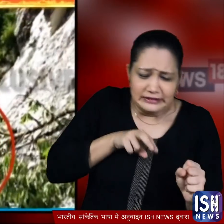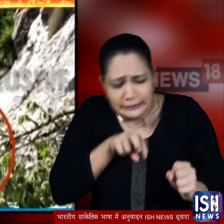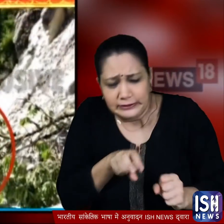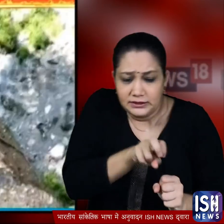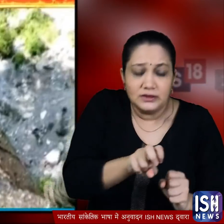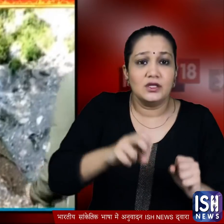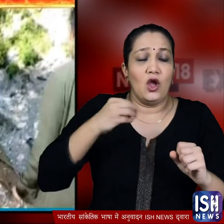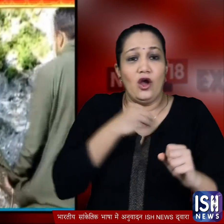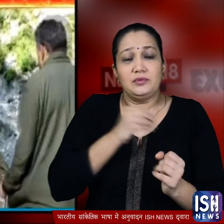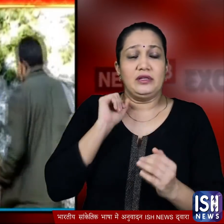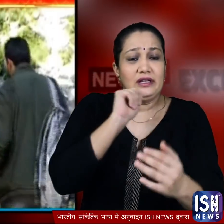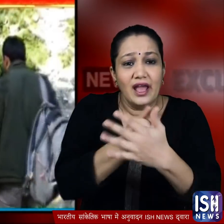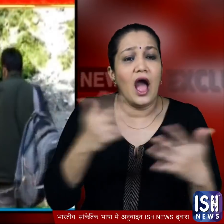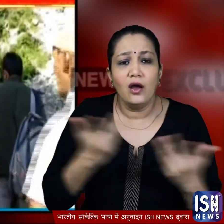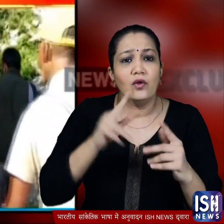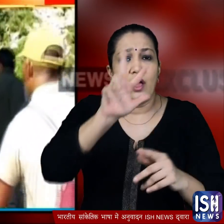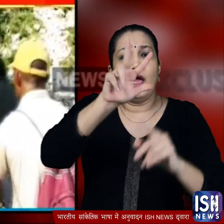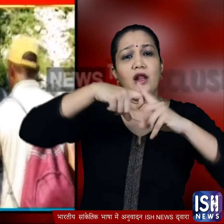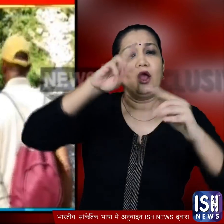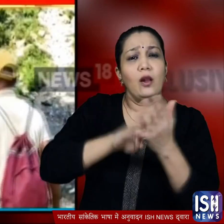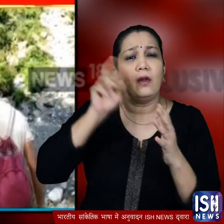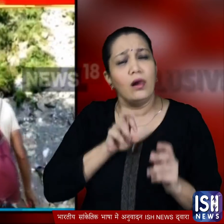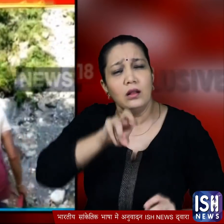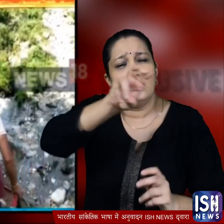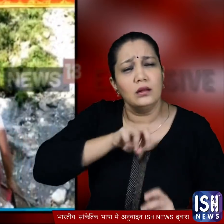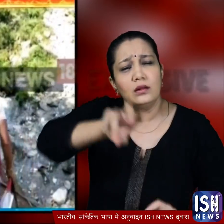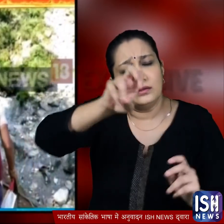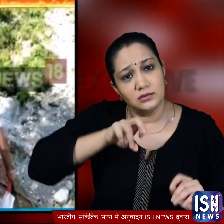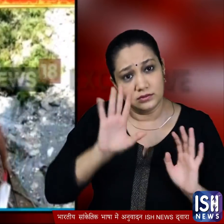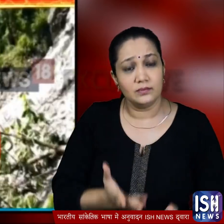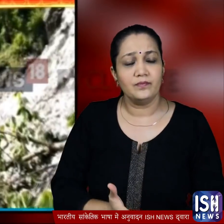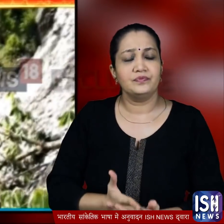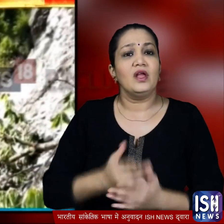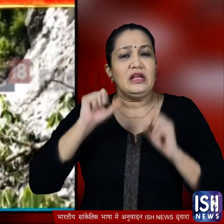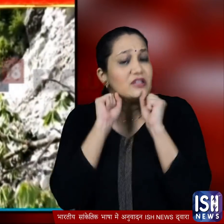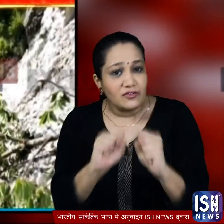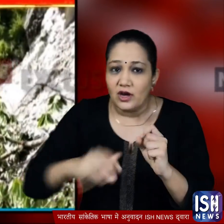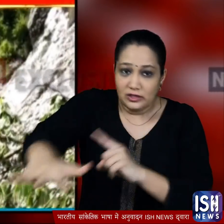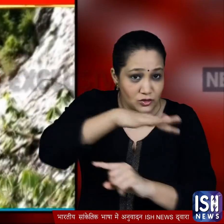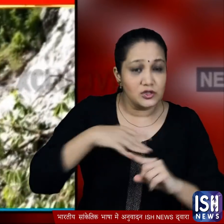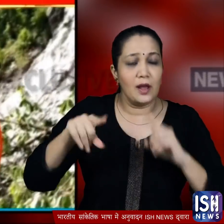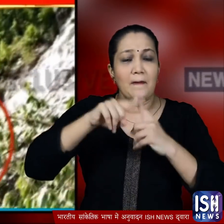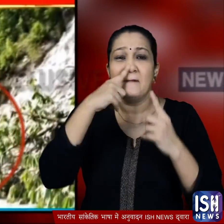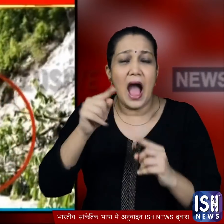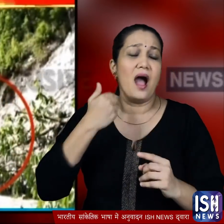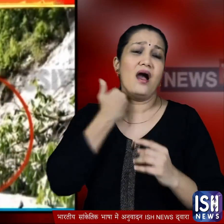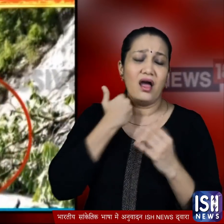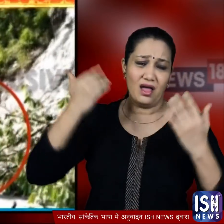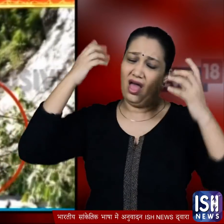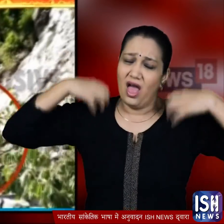बढ़ता रहा अस्पिताल पहुचने के लिए उसे आठ किलोमीटर का लंबा रास्ता तै करना था यानि एक तो मुश्किल हालाद फिर बीमार मा और